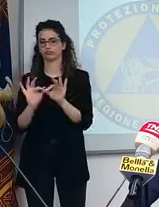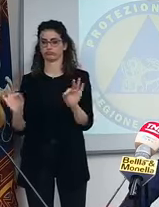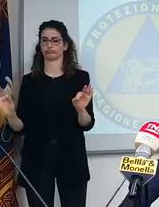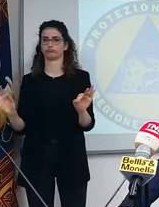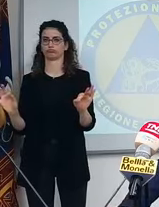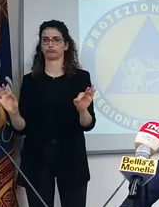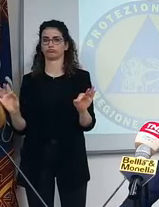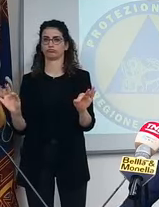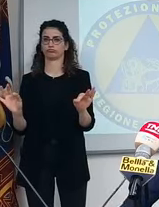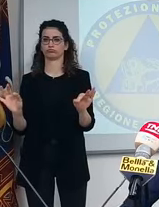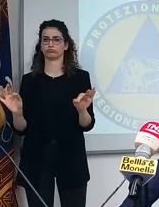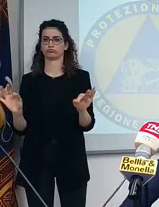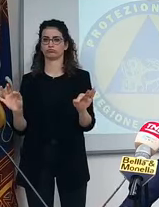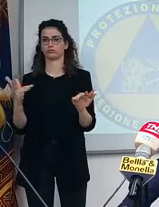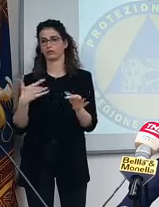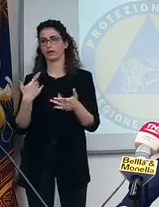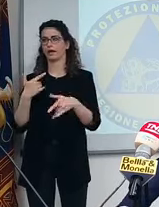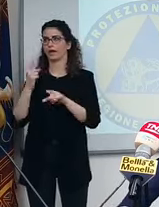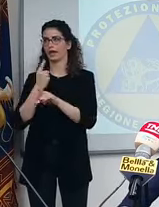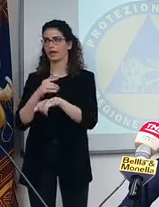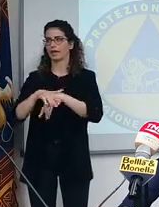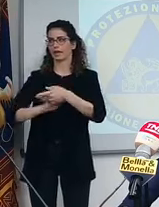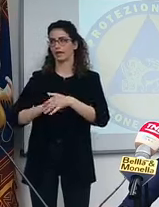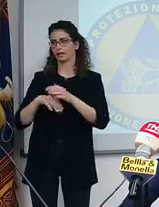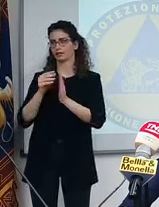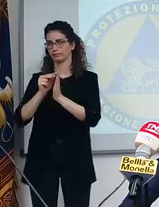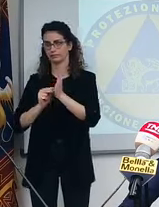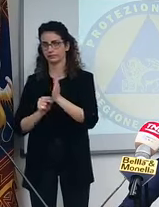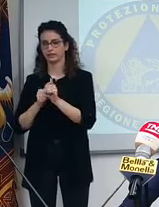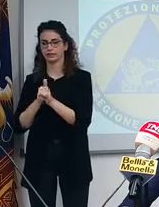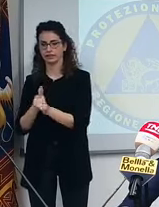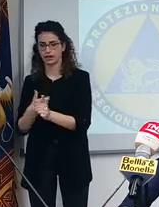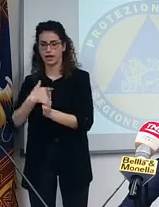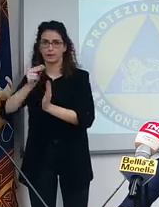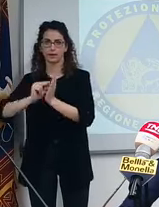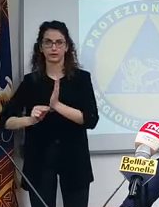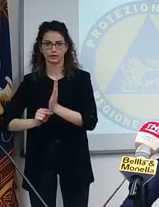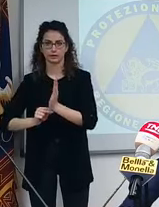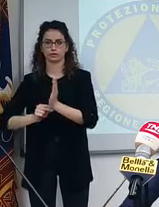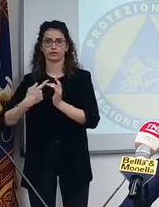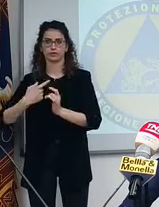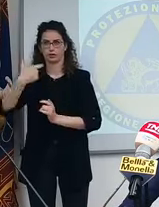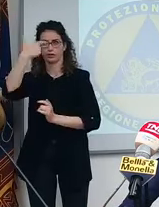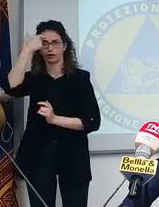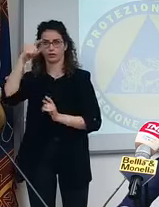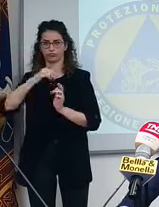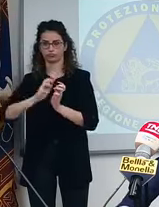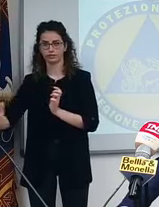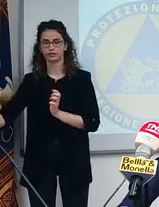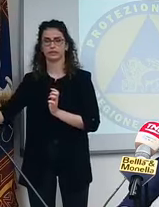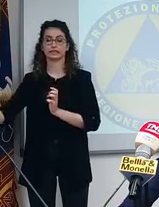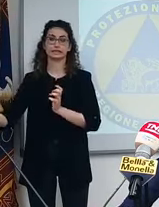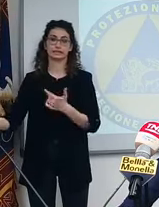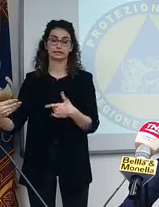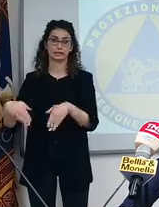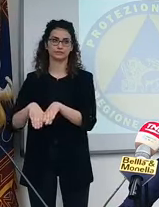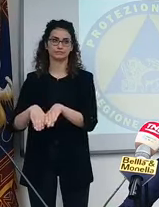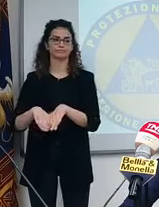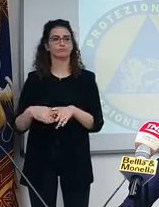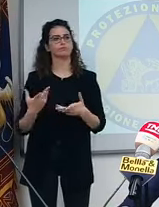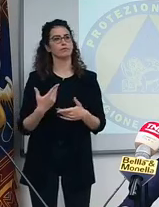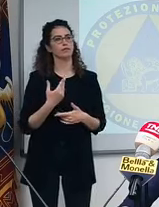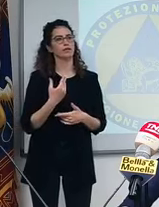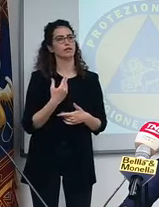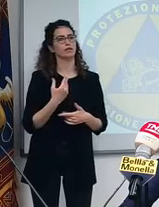ormai diventato un cerimoniale di linee guida, con prenotazione, misura della temperatura, eccetera. E come lo vede,